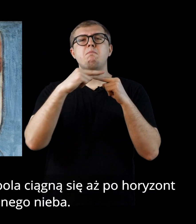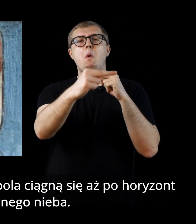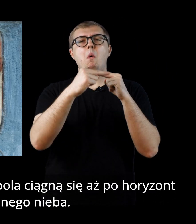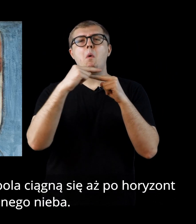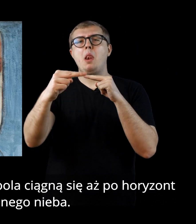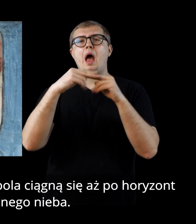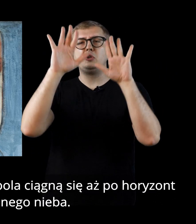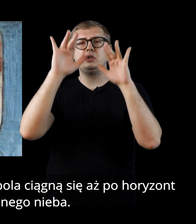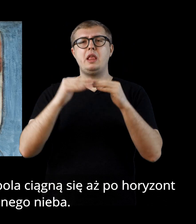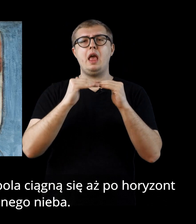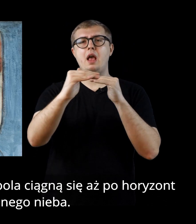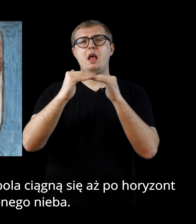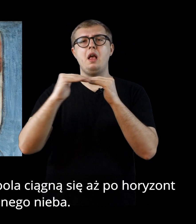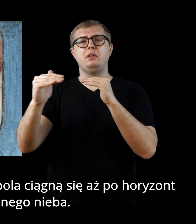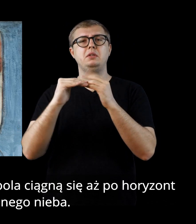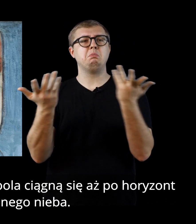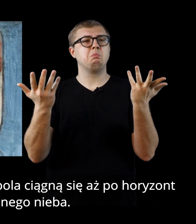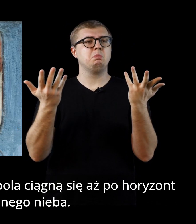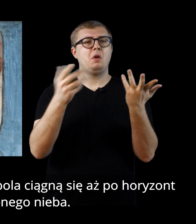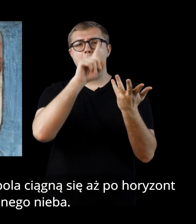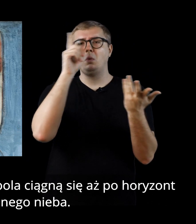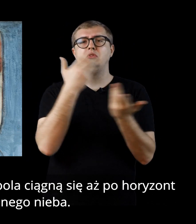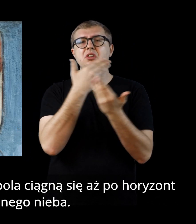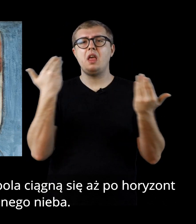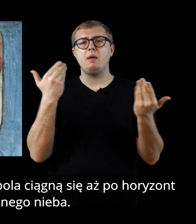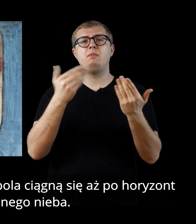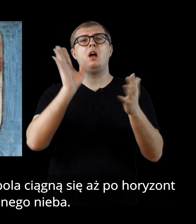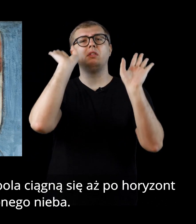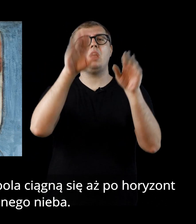Wyludnione, zaśnieżone pola ciągną się aż po horyzont czerwonego nieba.